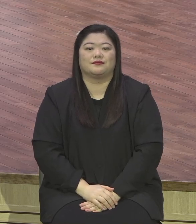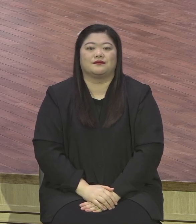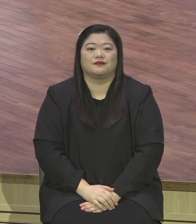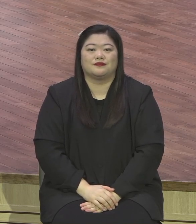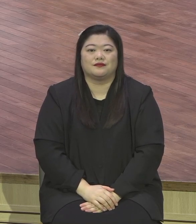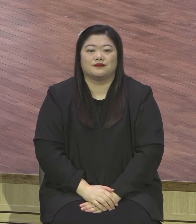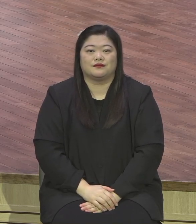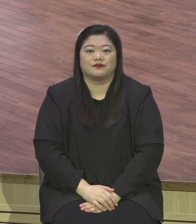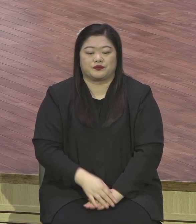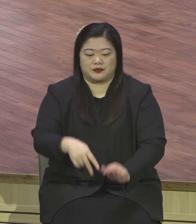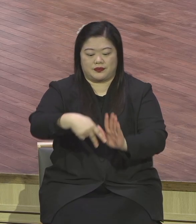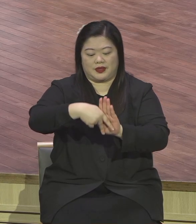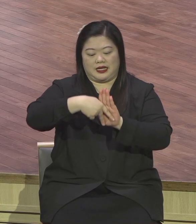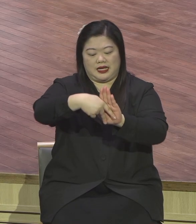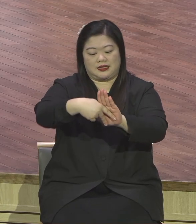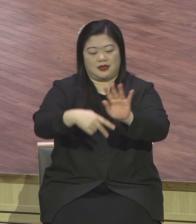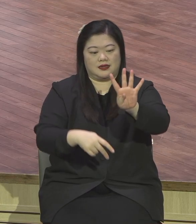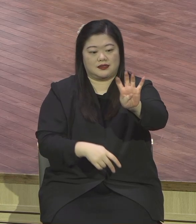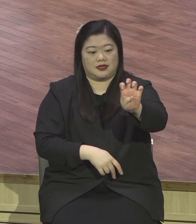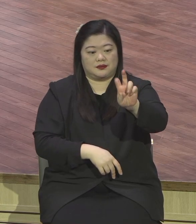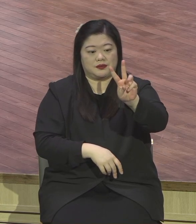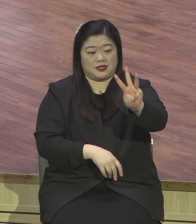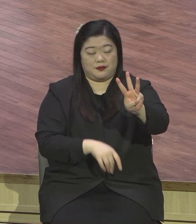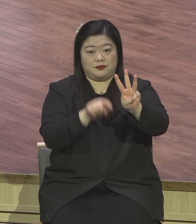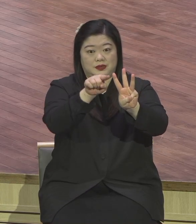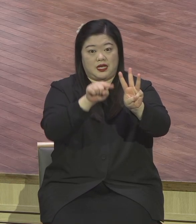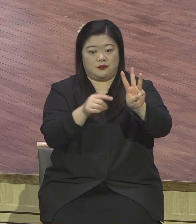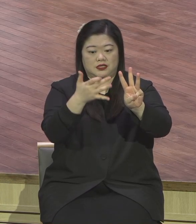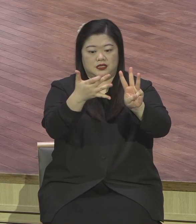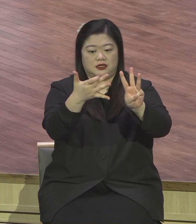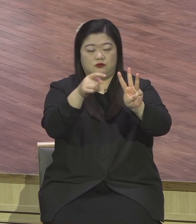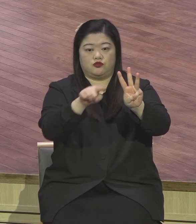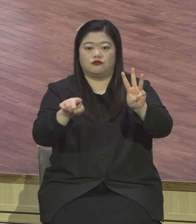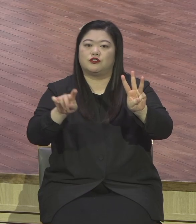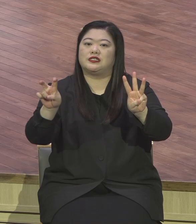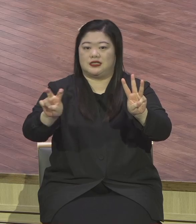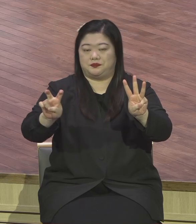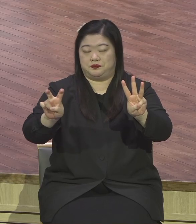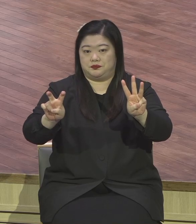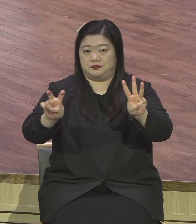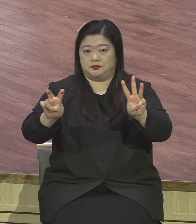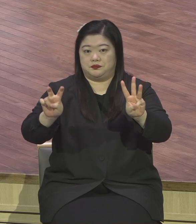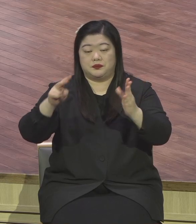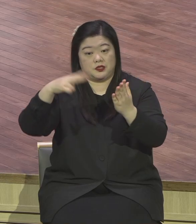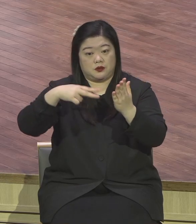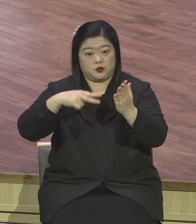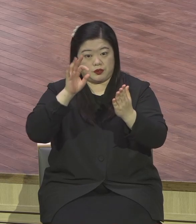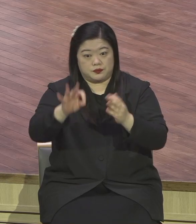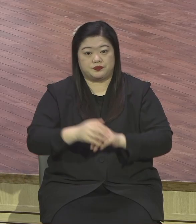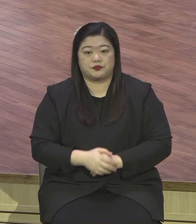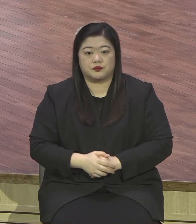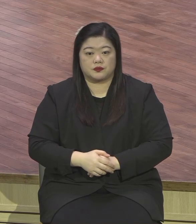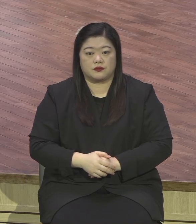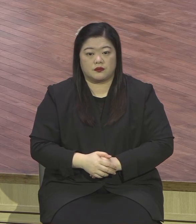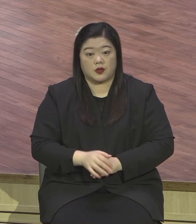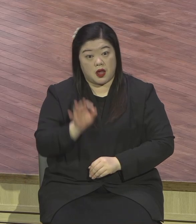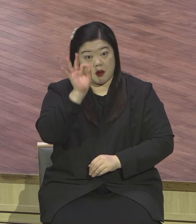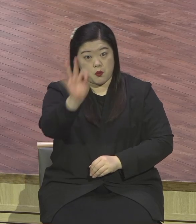이사야 43장 19절 20절에 보면 이 사실을 강조하고 있어요. 보라 내가 새